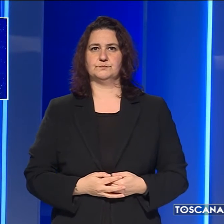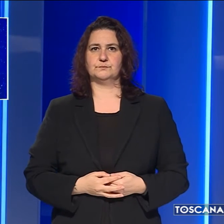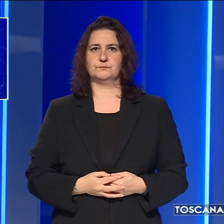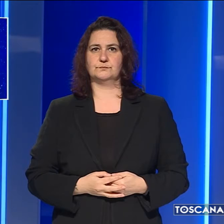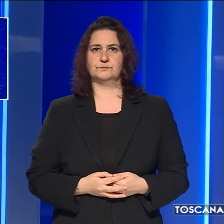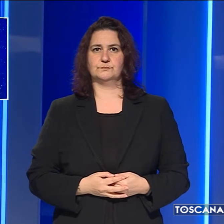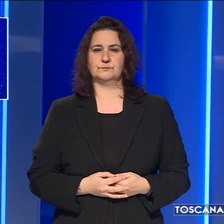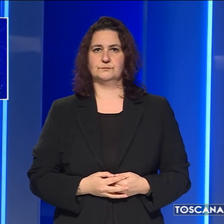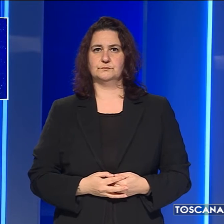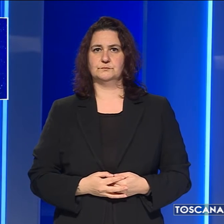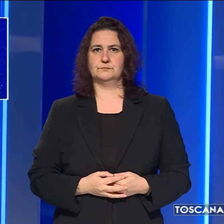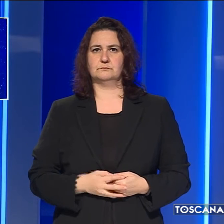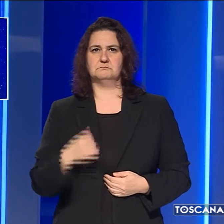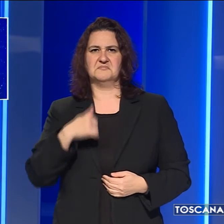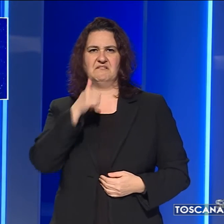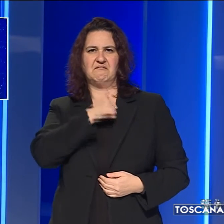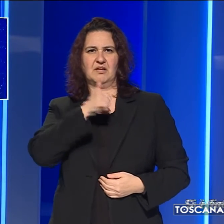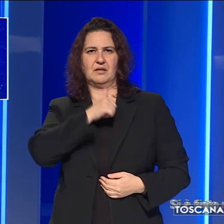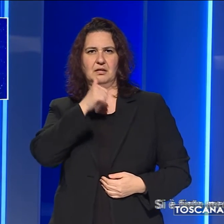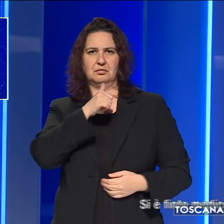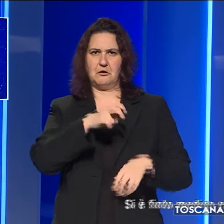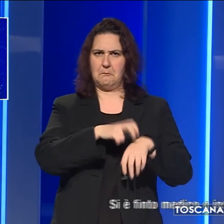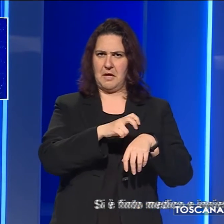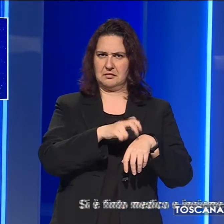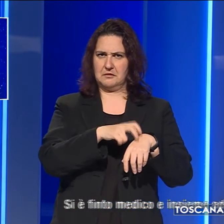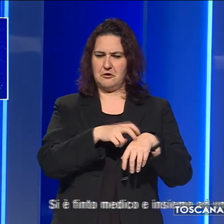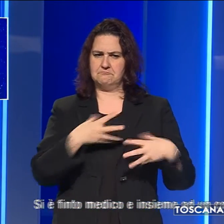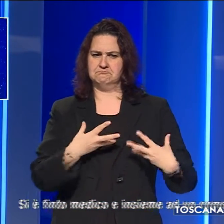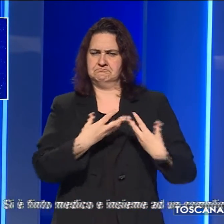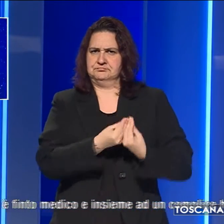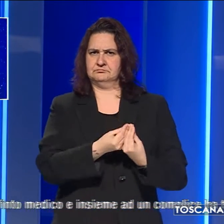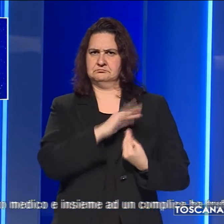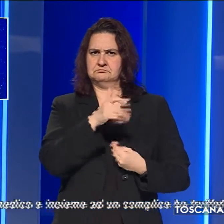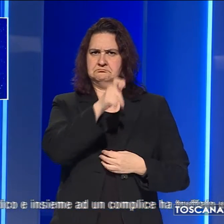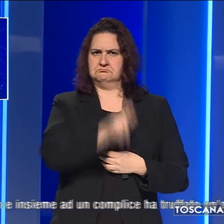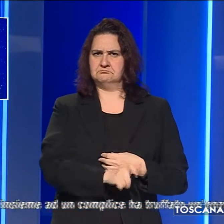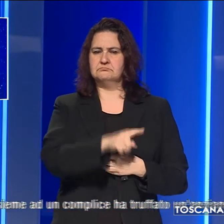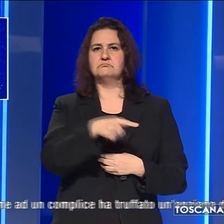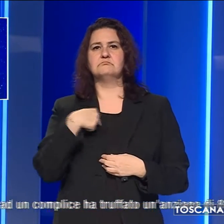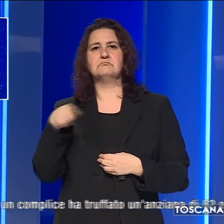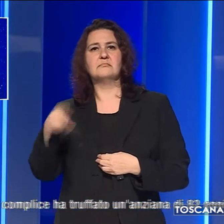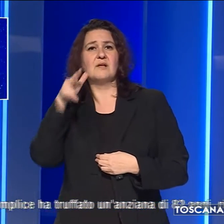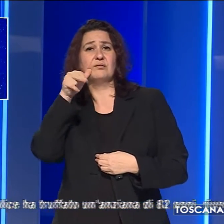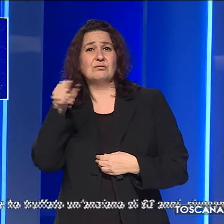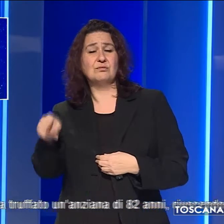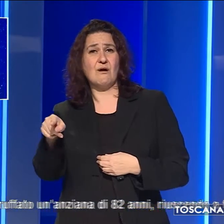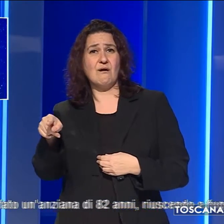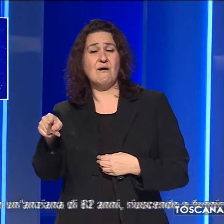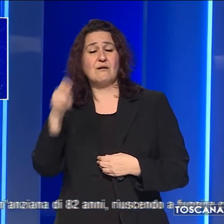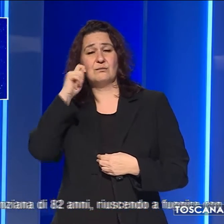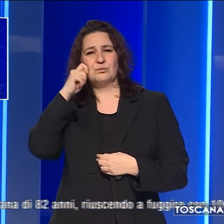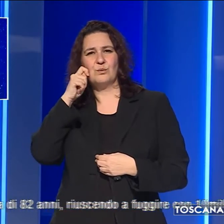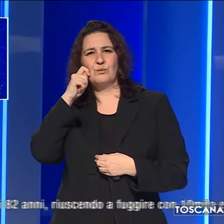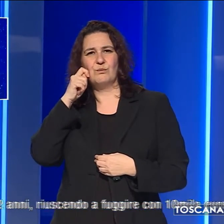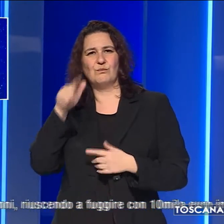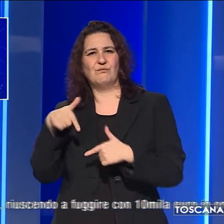Si è finto medico e insieme ad un complice ha truffato un'anziana di 82 anni, riuscendo